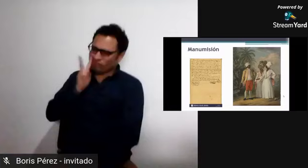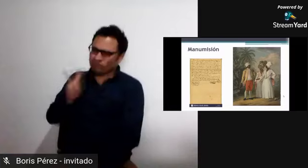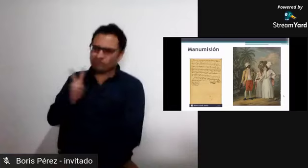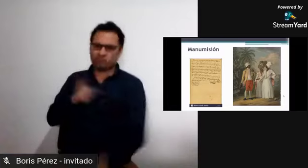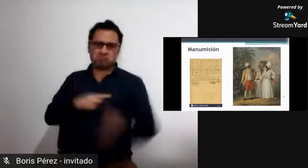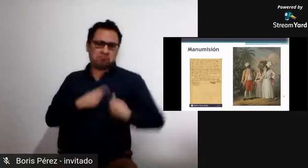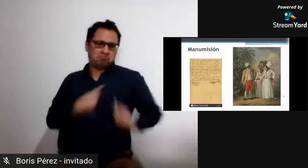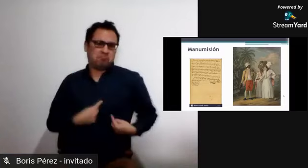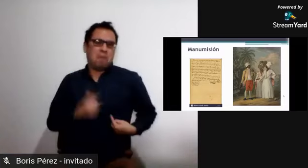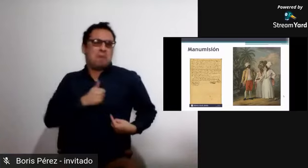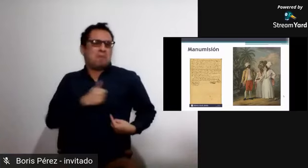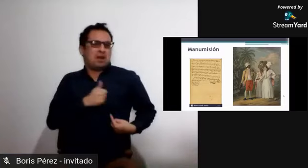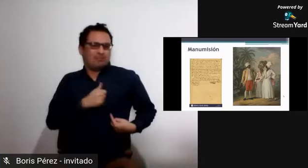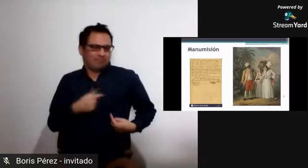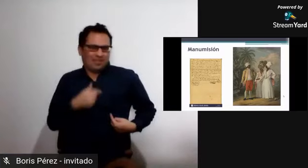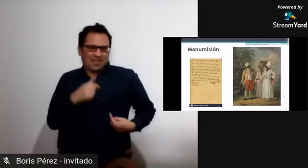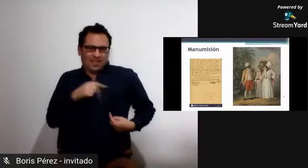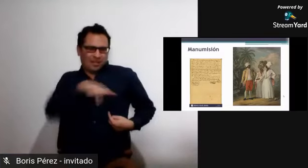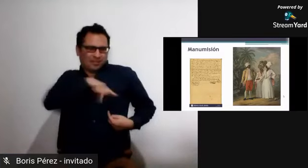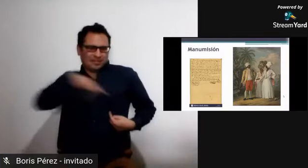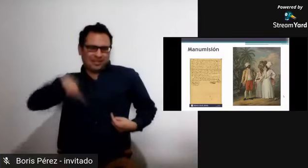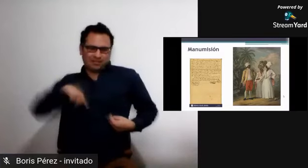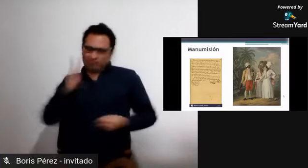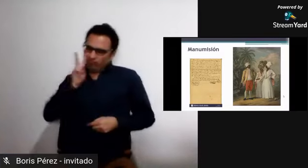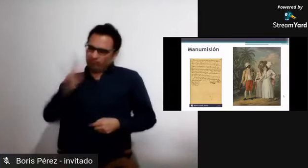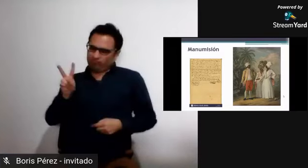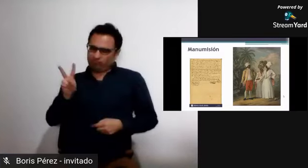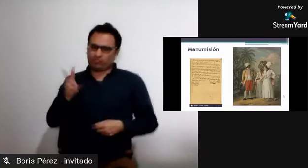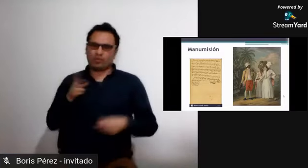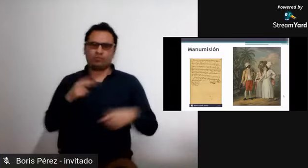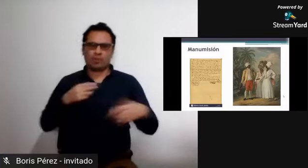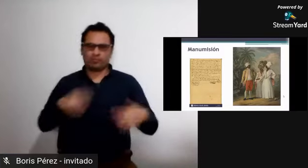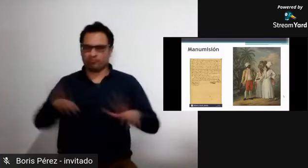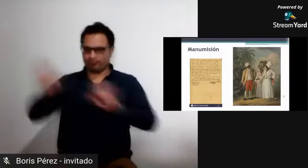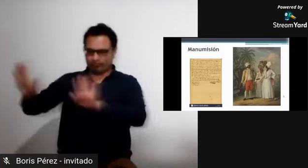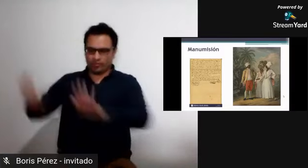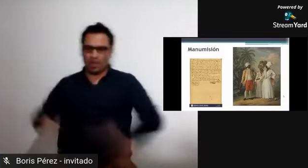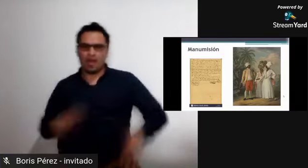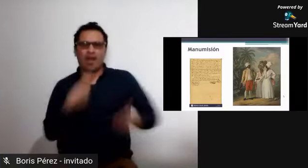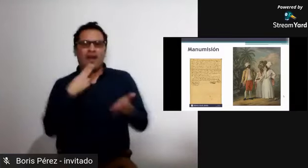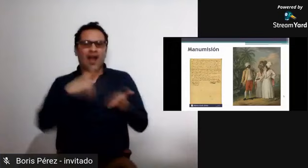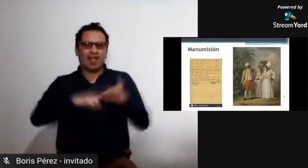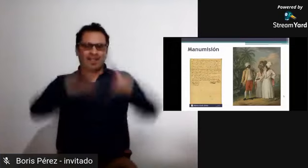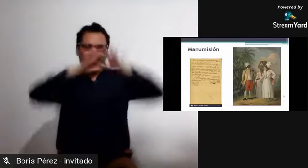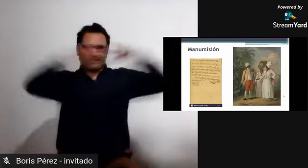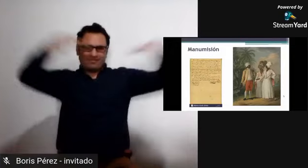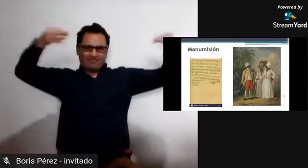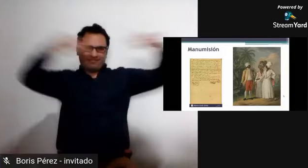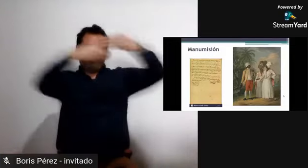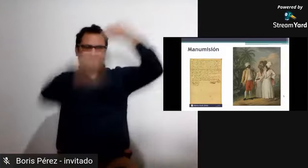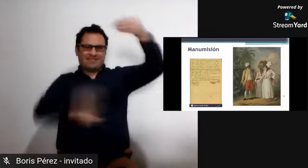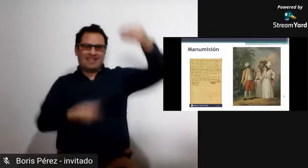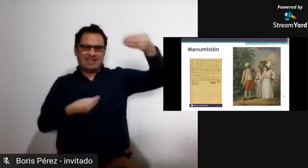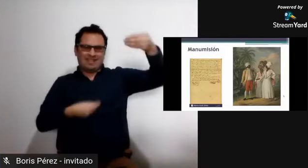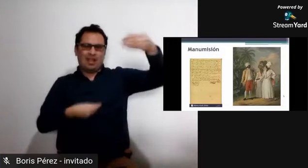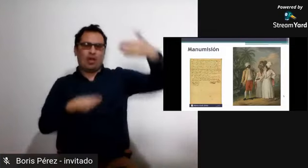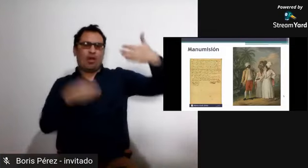dueño de esta persona, pues de manera voluntaria